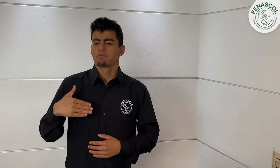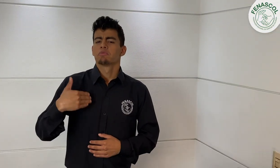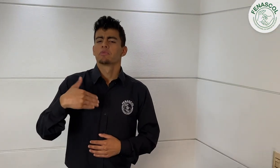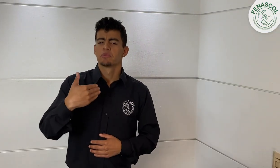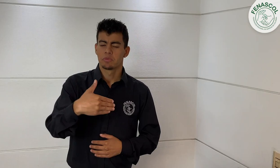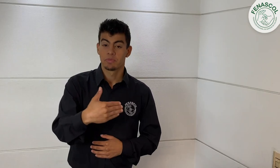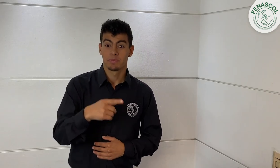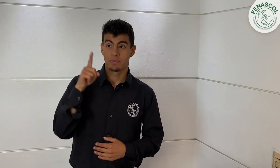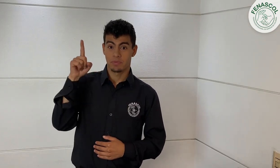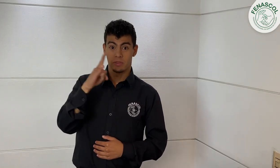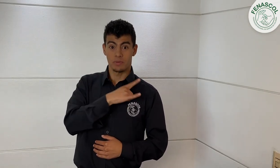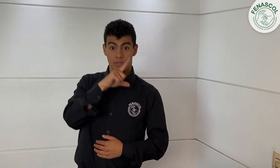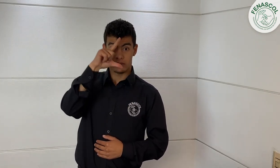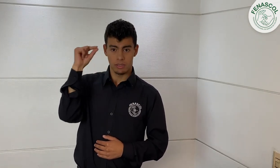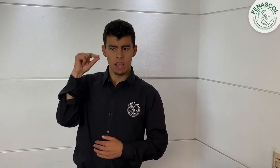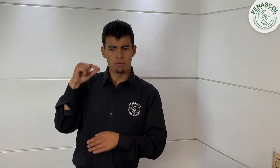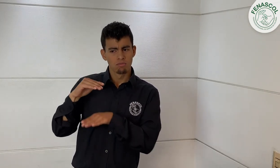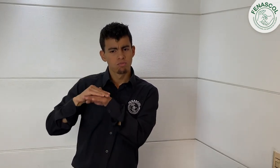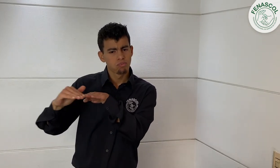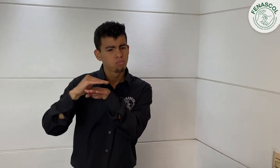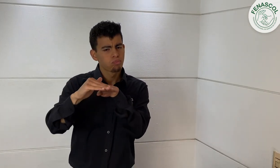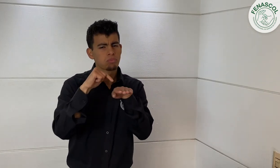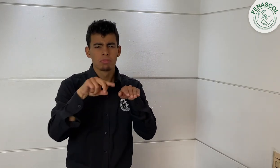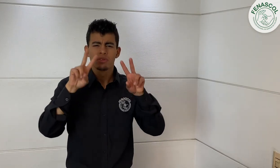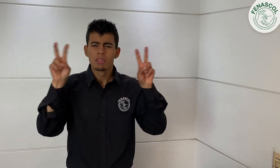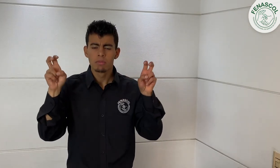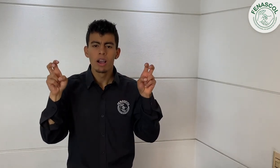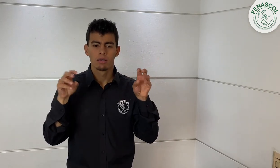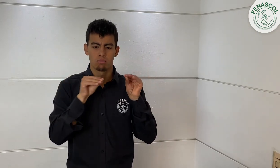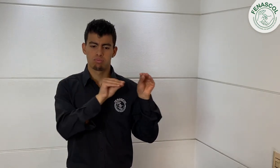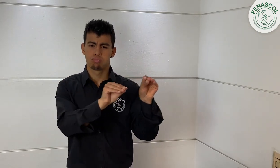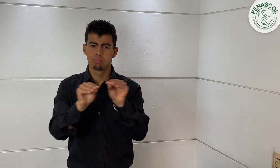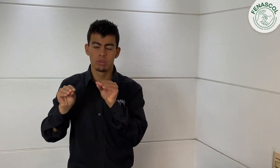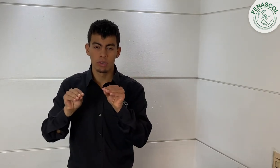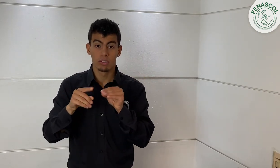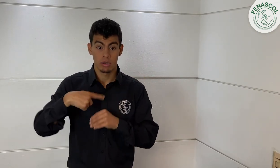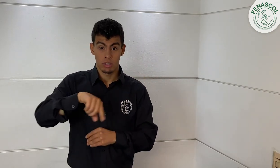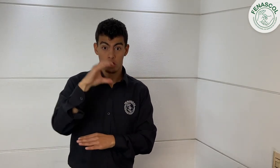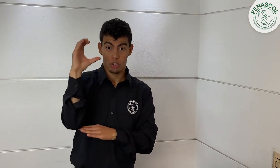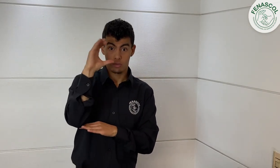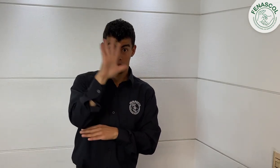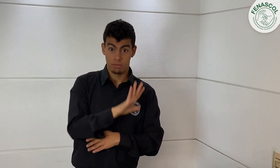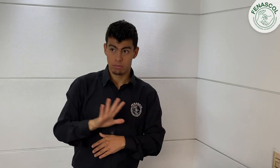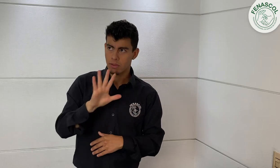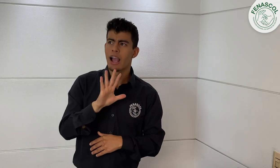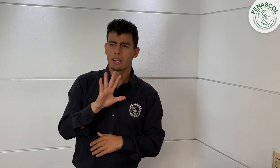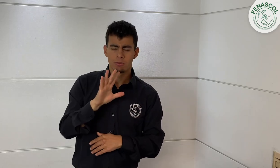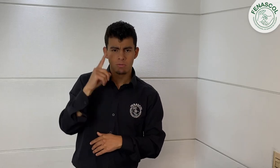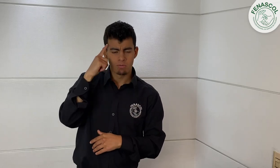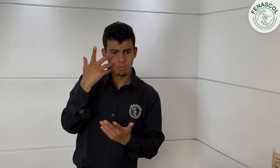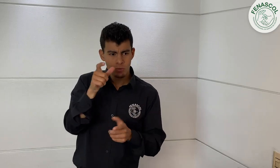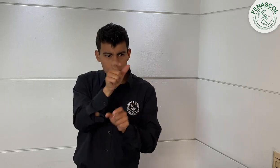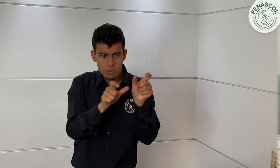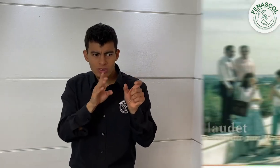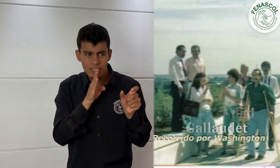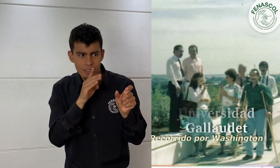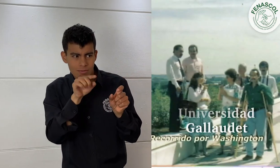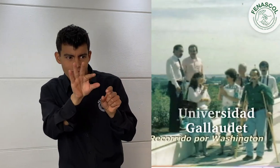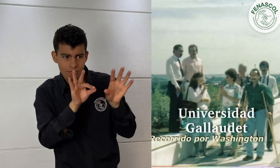Tiempo después, la Universidad de Galloway realizó la invitación para un proceso de formación. En Colombia, se seleccionaron a siete